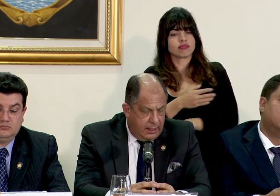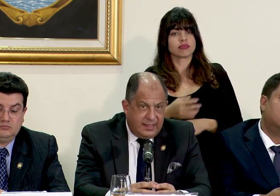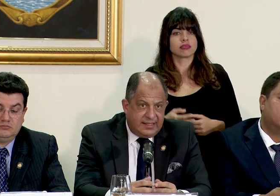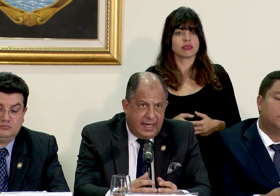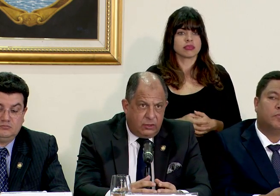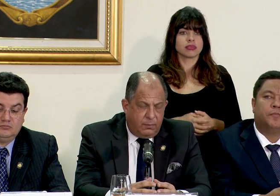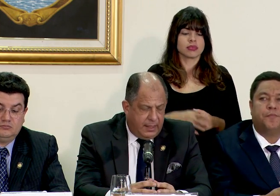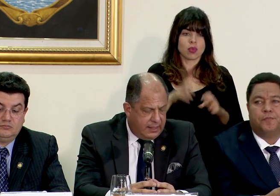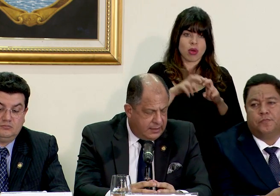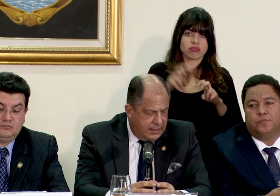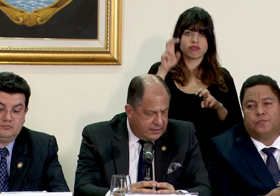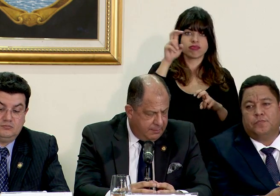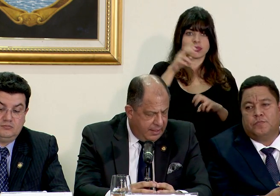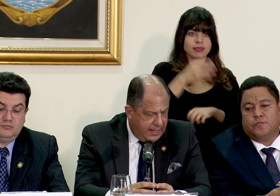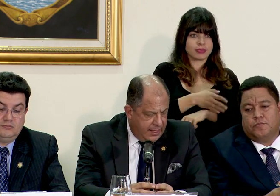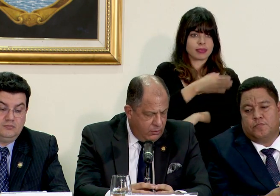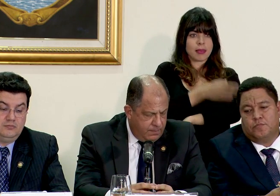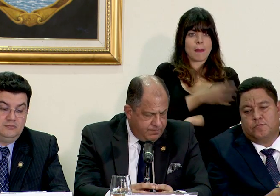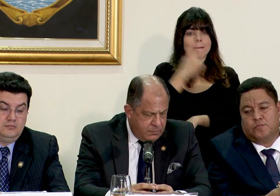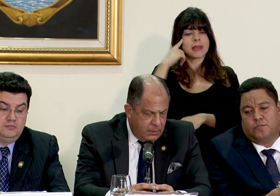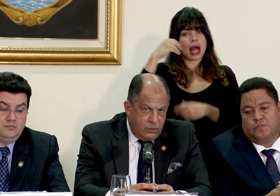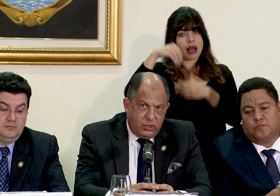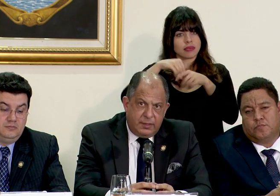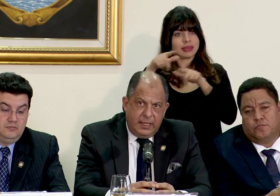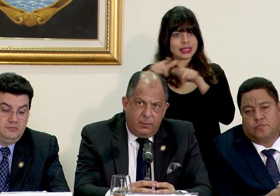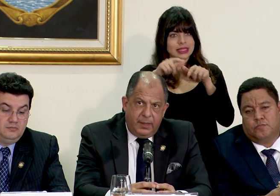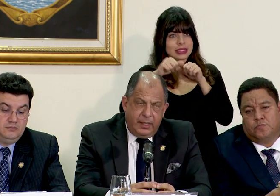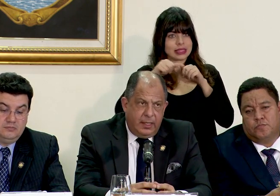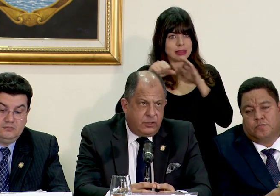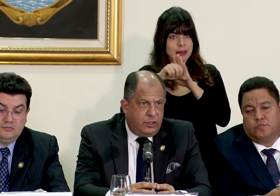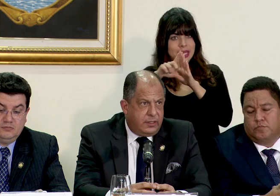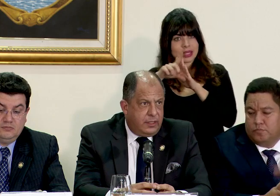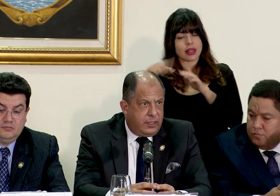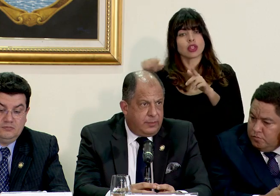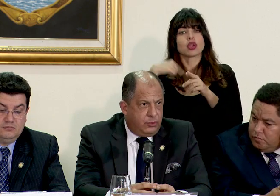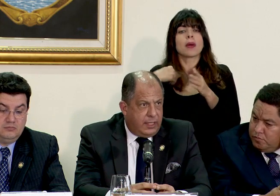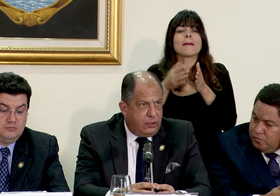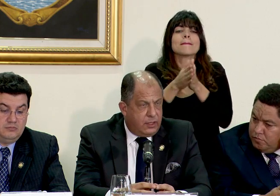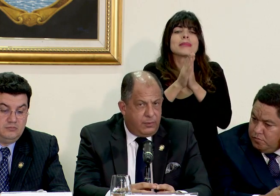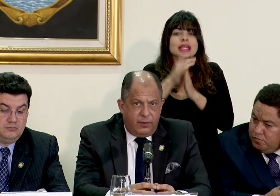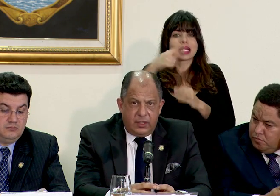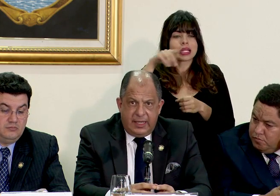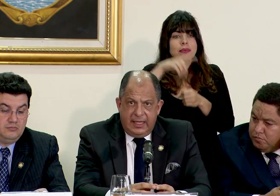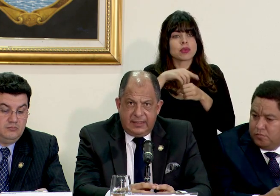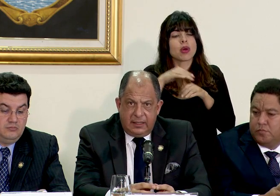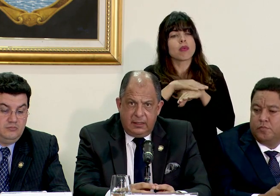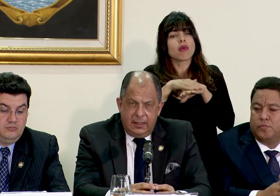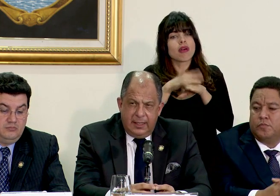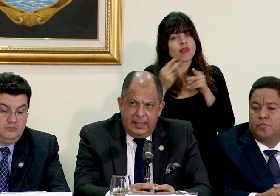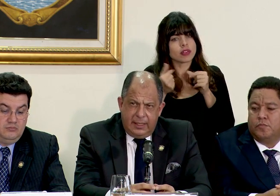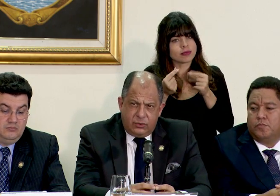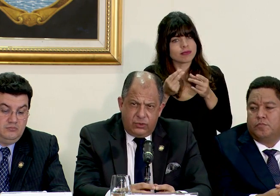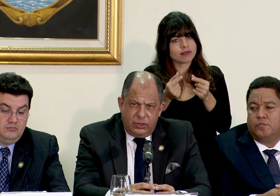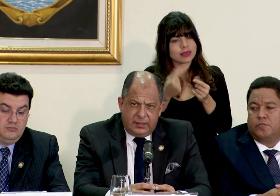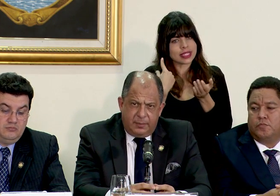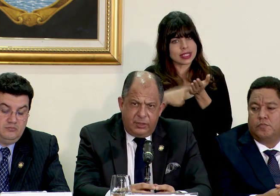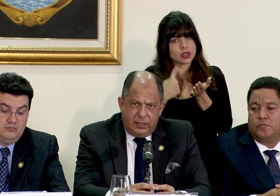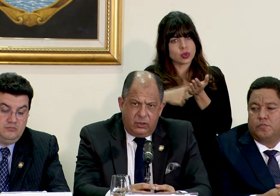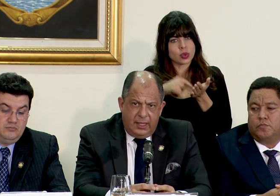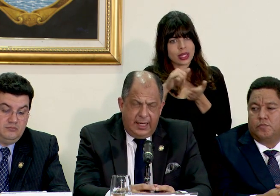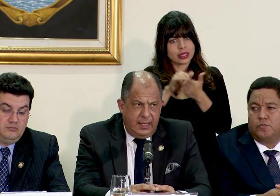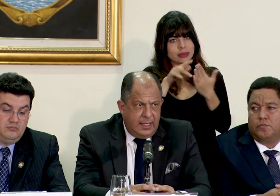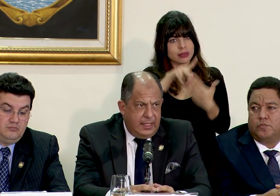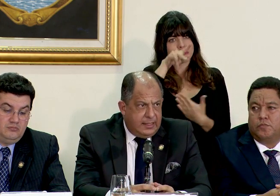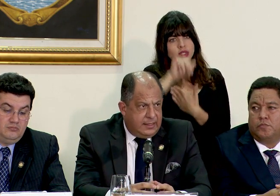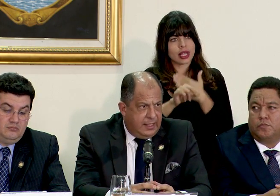el salto para que esté lista en plenario yo quiero pedirle a señores y señores diputados que por favor agilicen la discusión de este